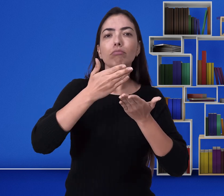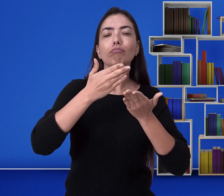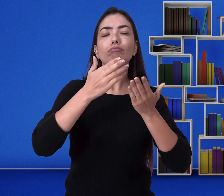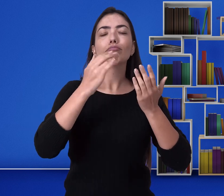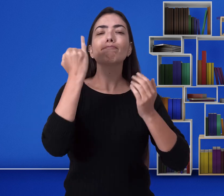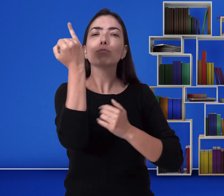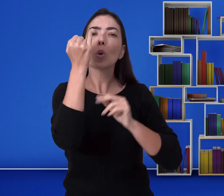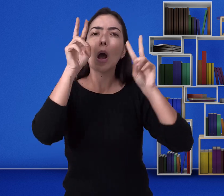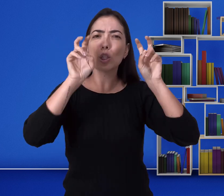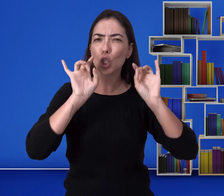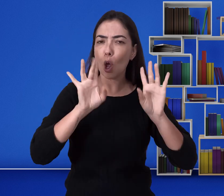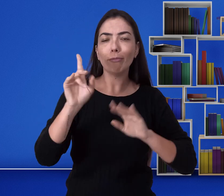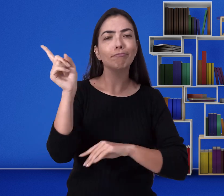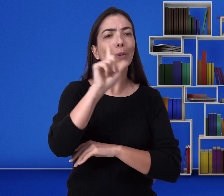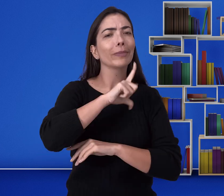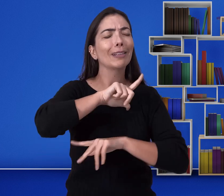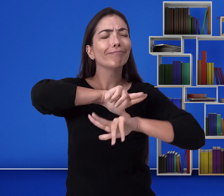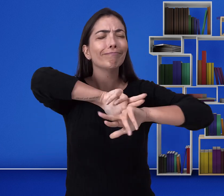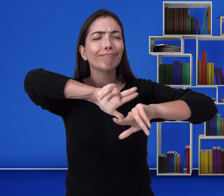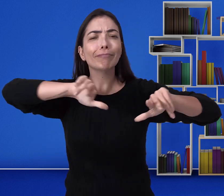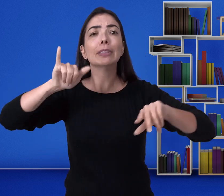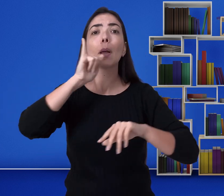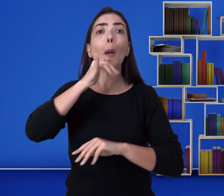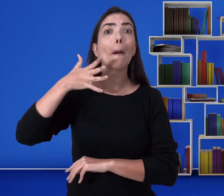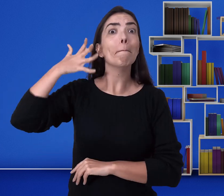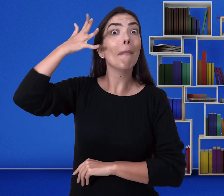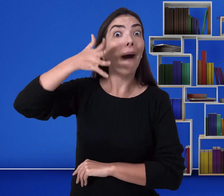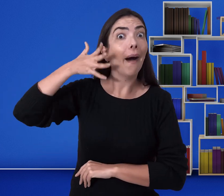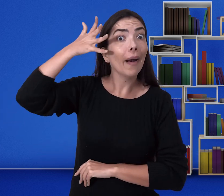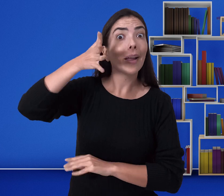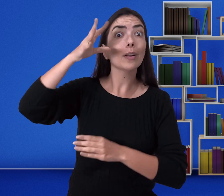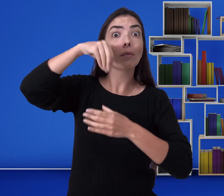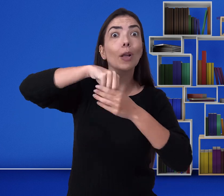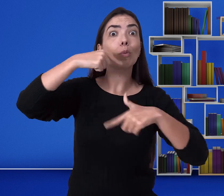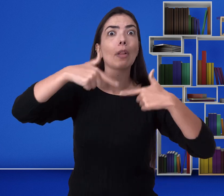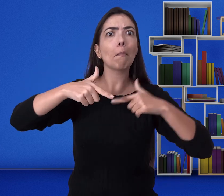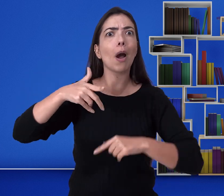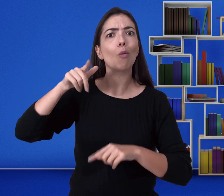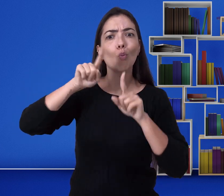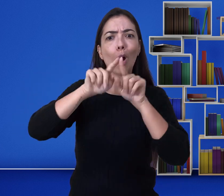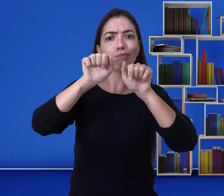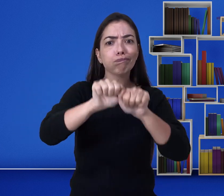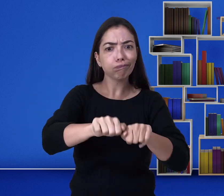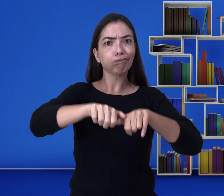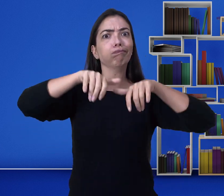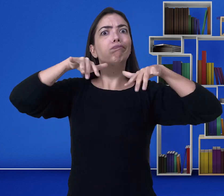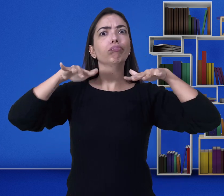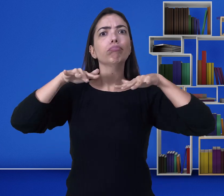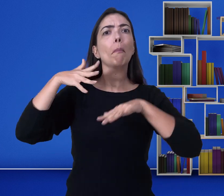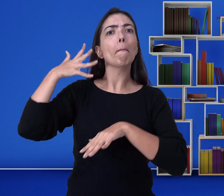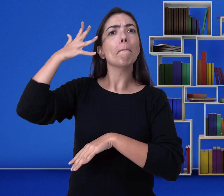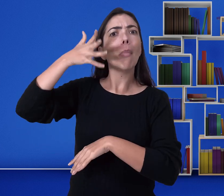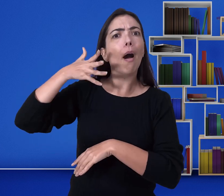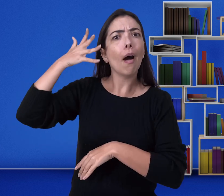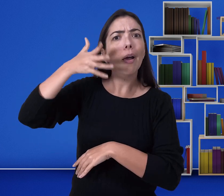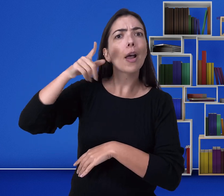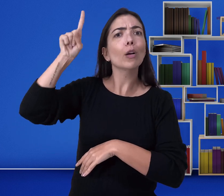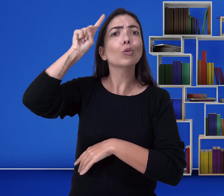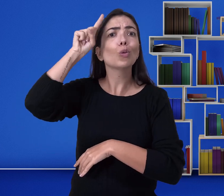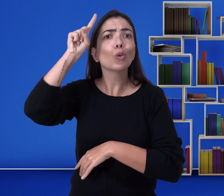Em palestras, em conferências, diariamente, sobre diversos temas, é essencial que o intérprete